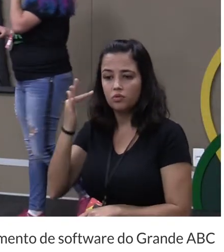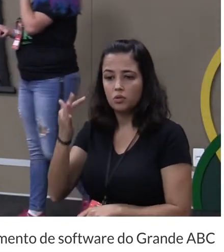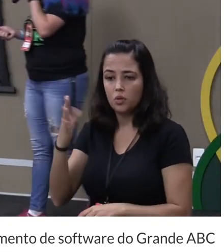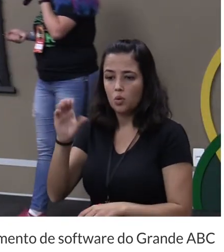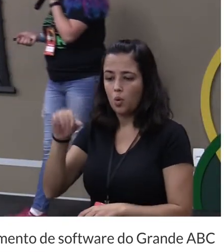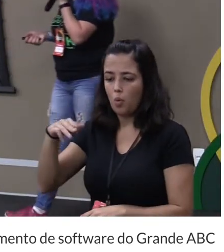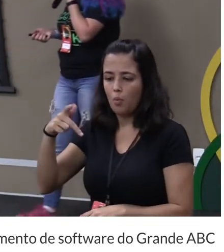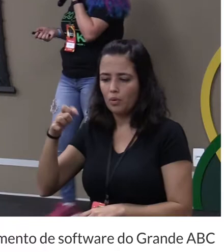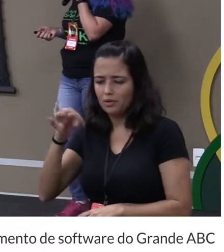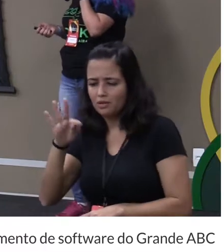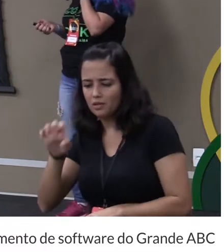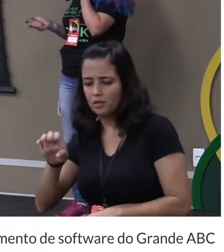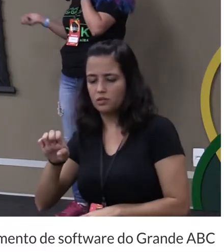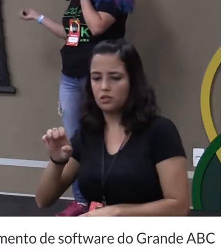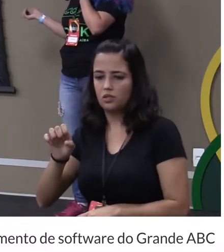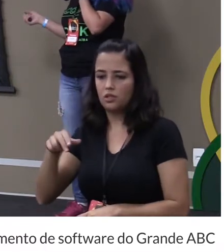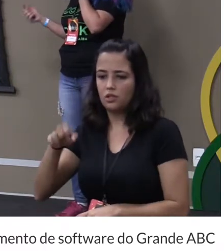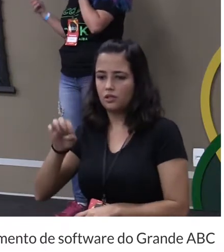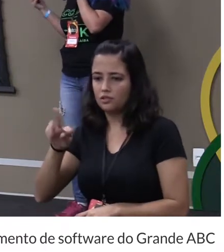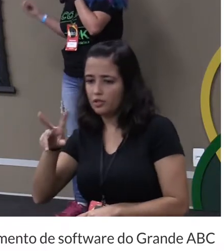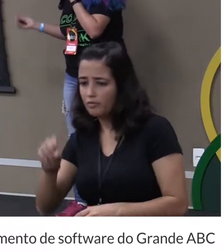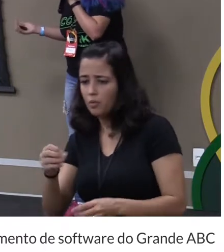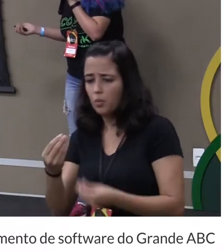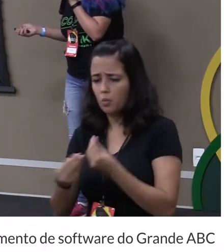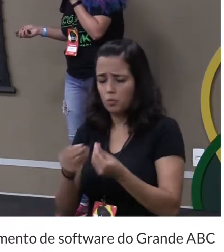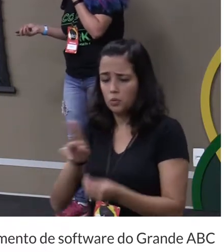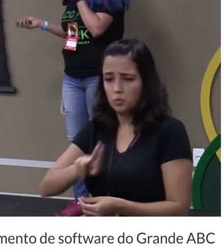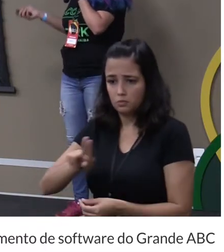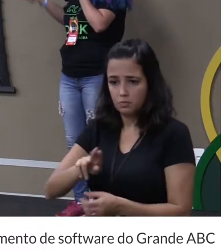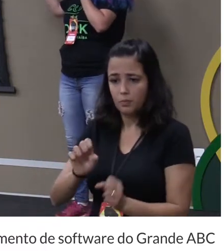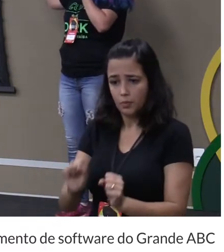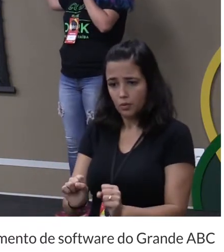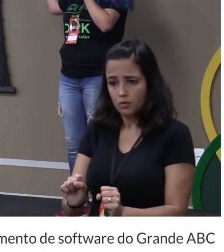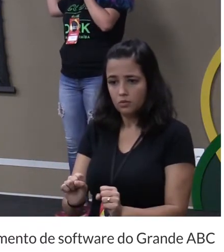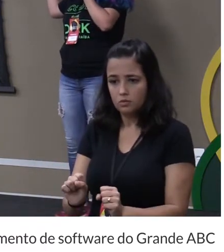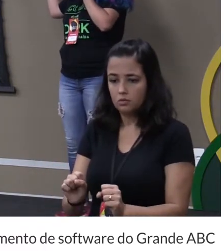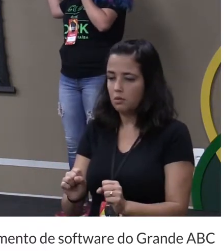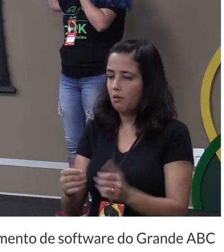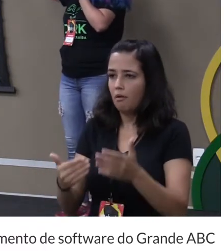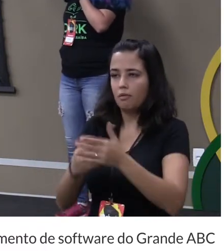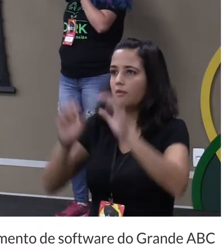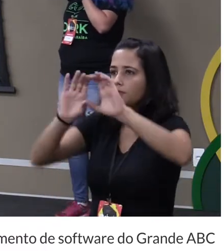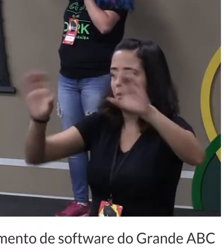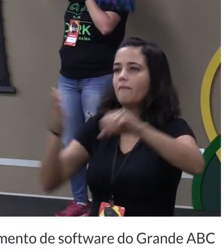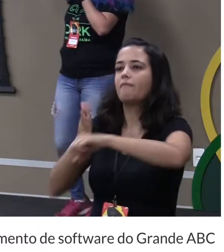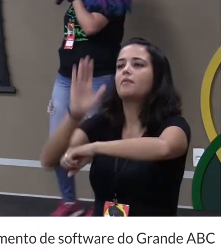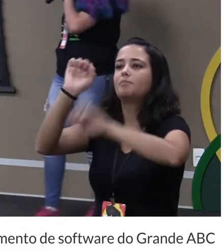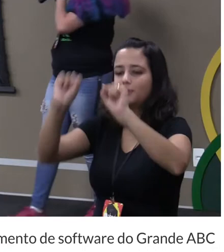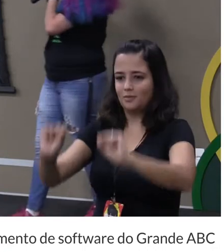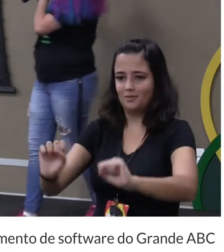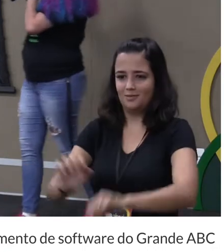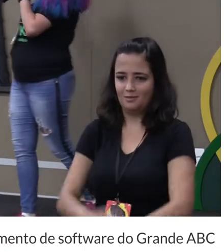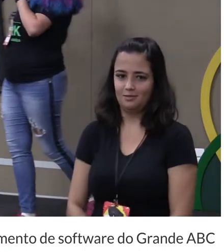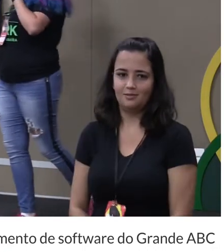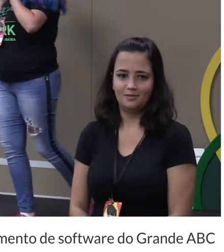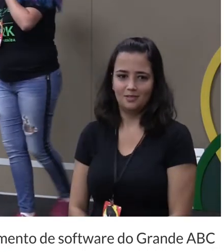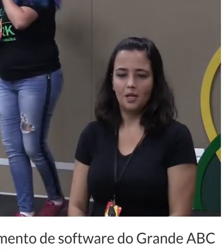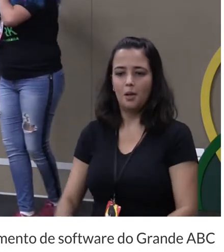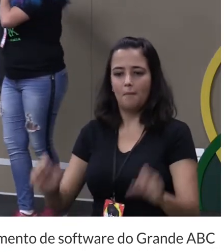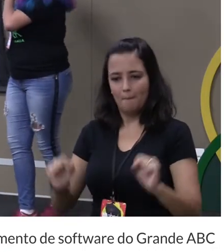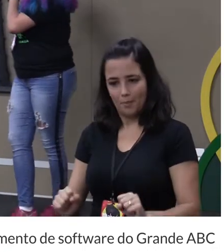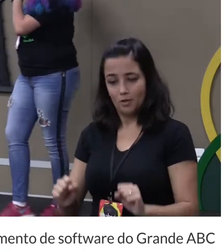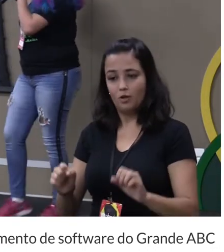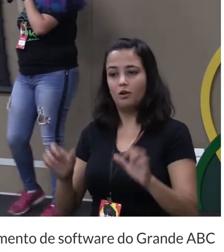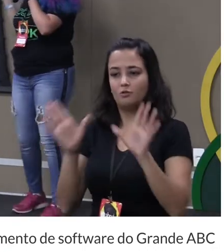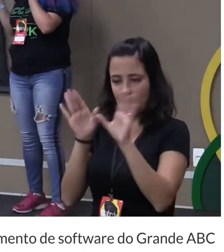componentes nativos gente a gente pode chegar no céu sei lá assim pode voar